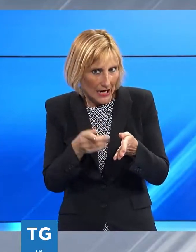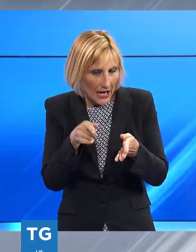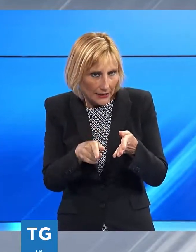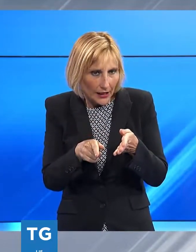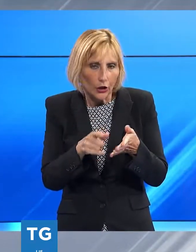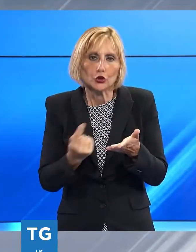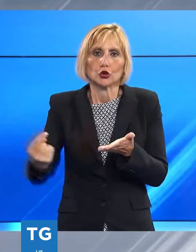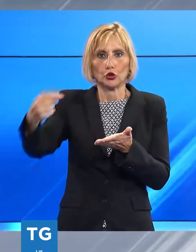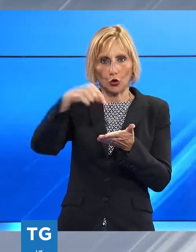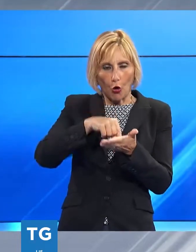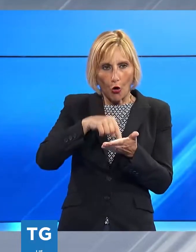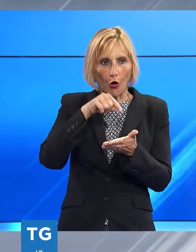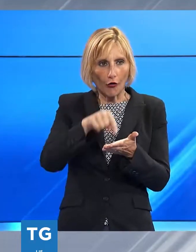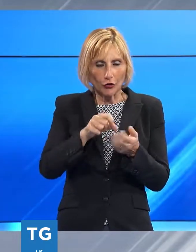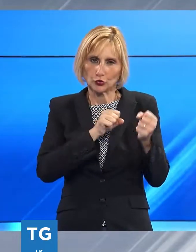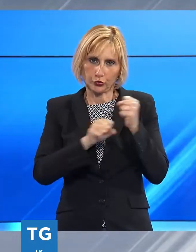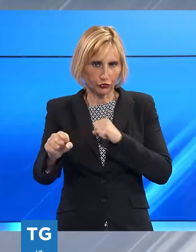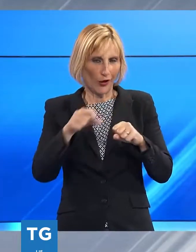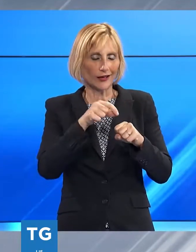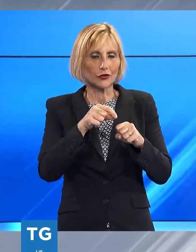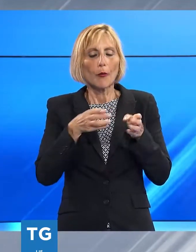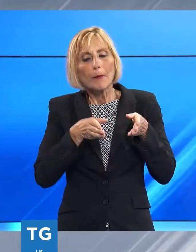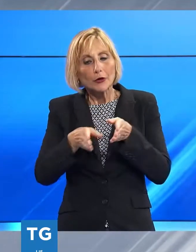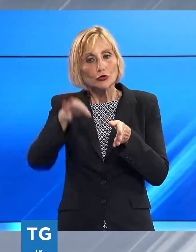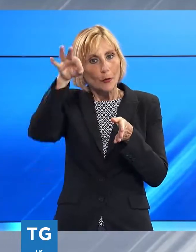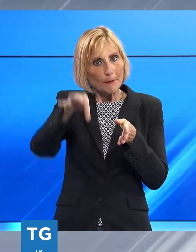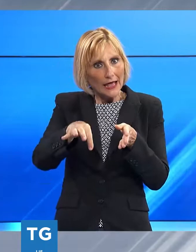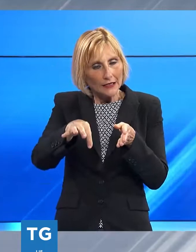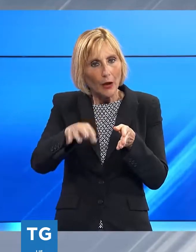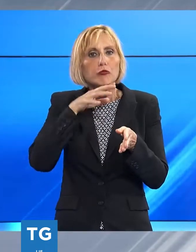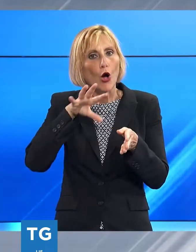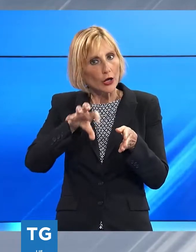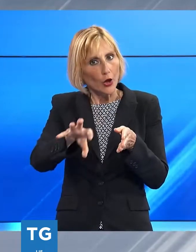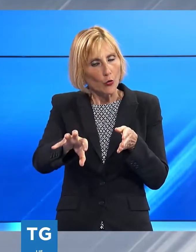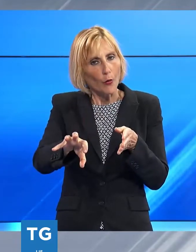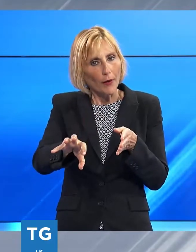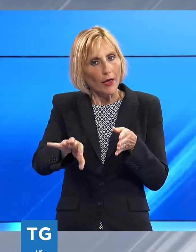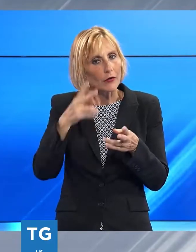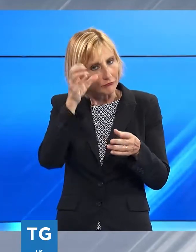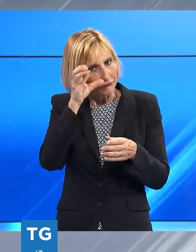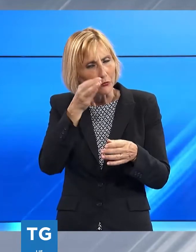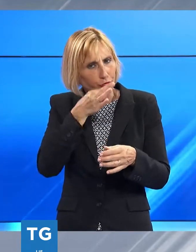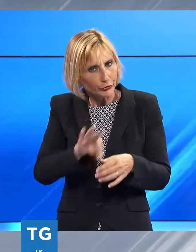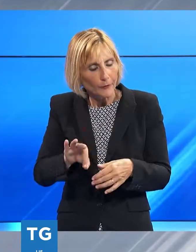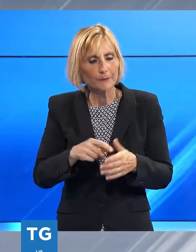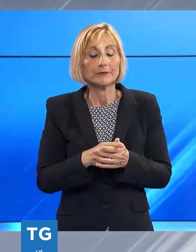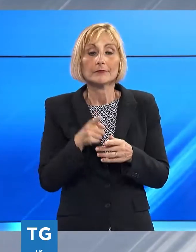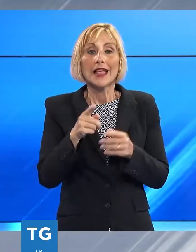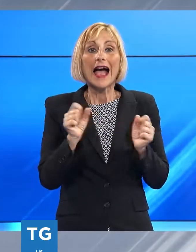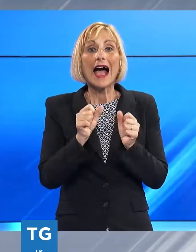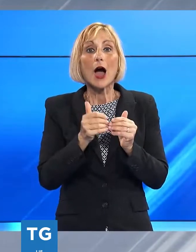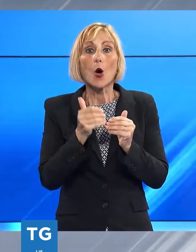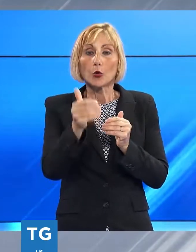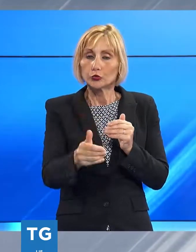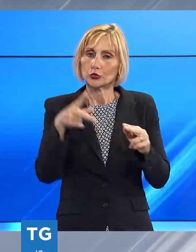rimane a metà percorso e anche turisticamente sarà recuperato l'obiettivo dell'amministrazione è inaugurare in autunno questa strada che come